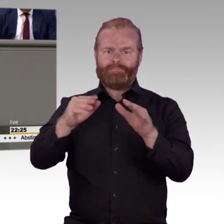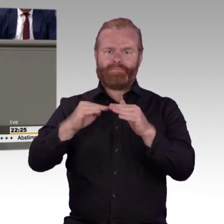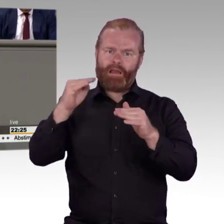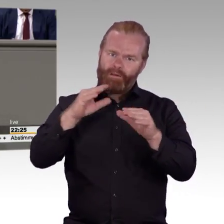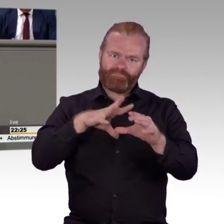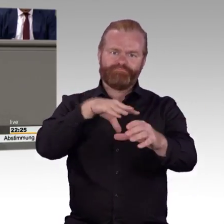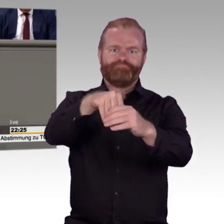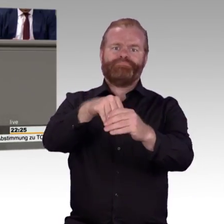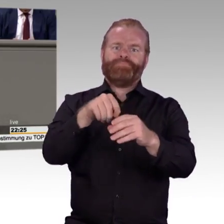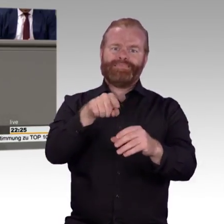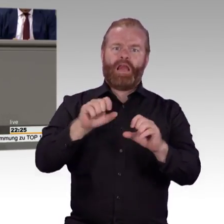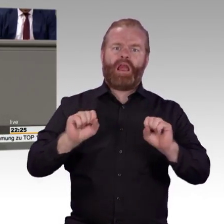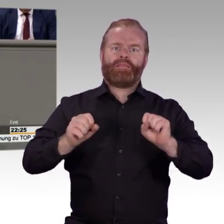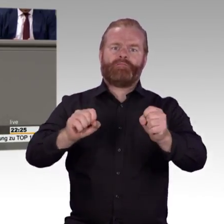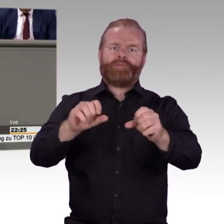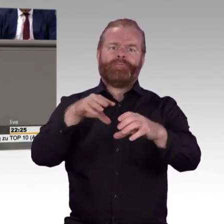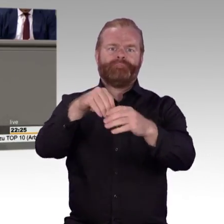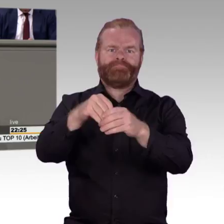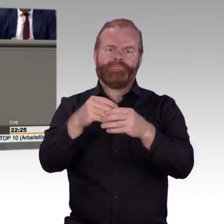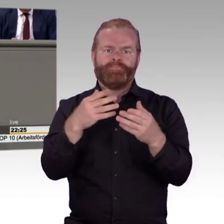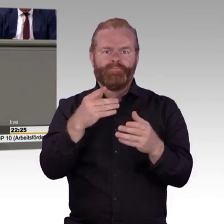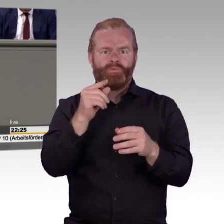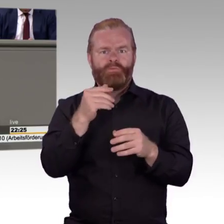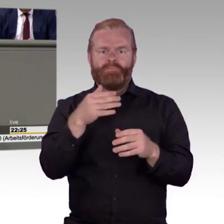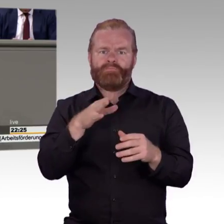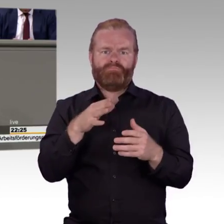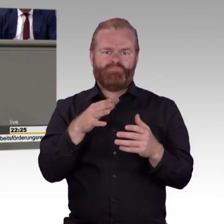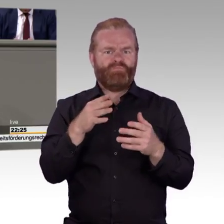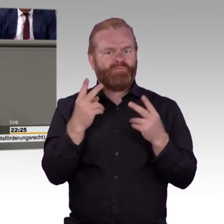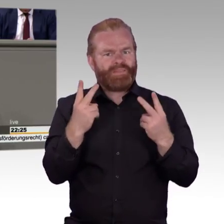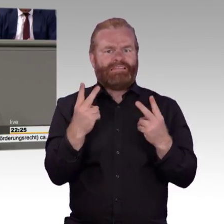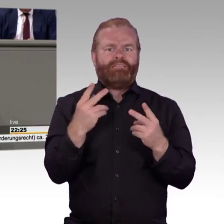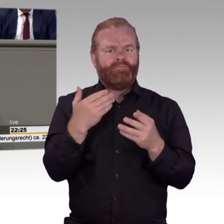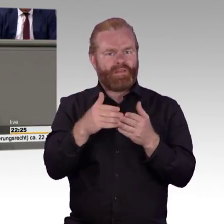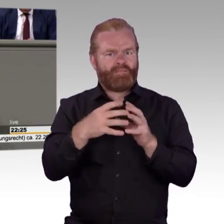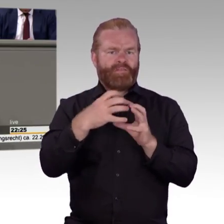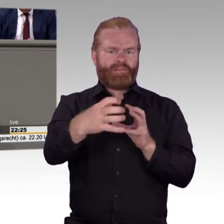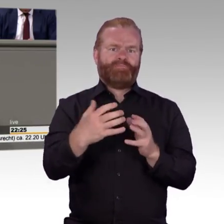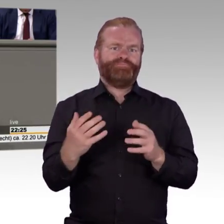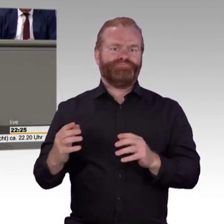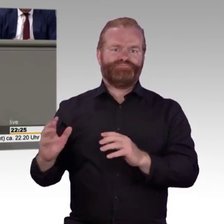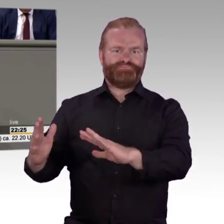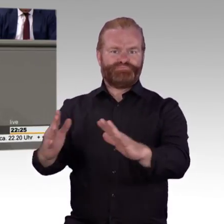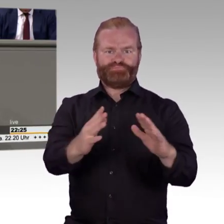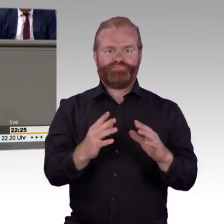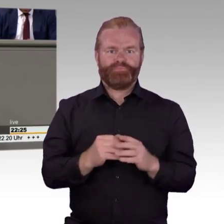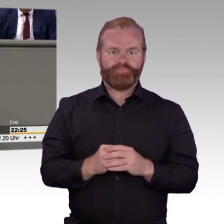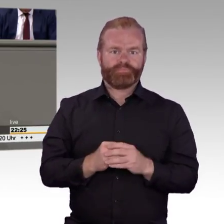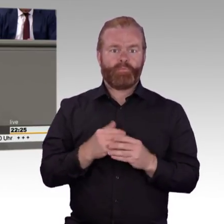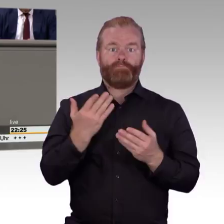bei Internetseiten und mobilen Anwendungen von öffentlichen Stellen. Gerade die digitale Welt eröffnet vielen Menschen mit